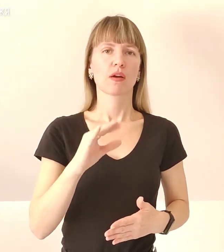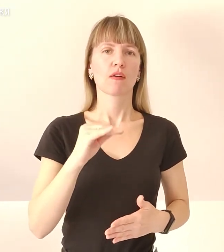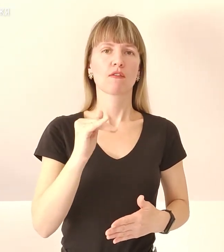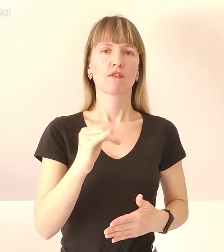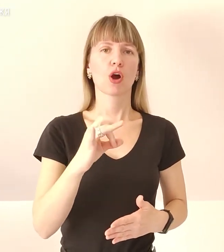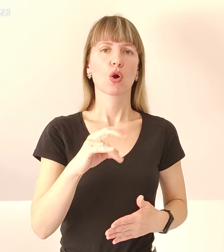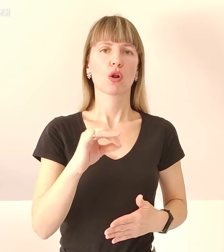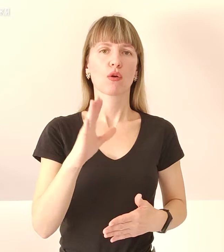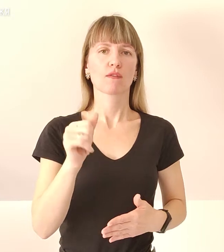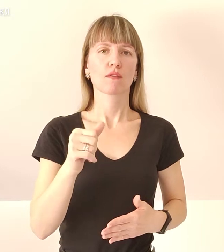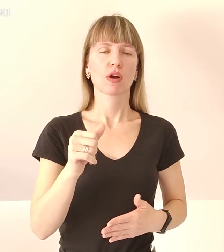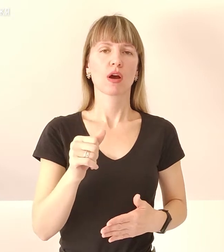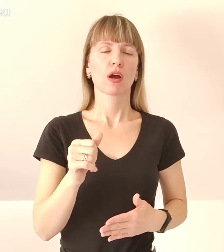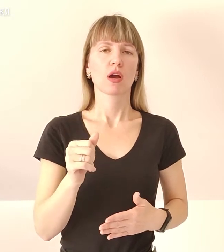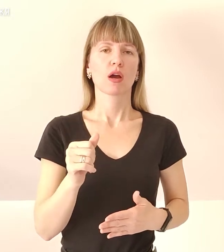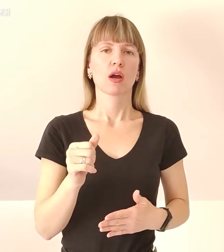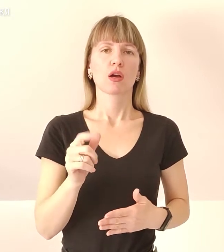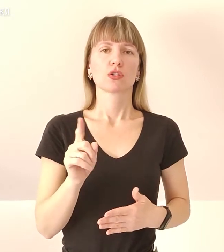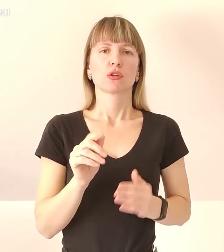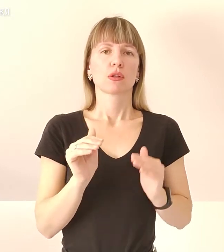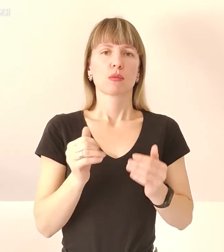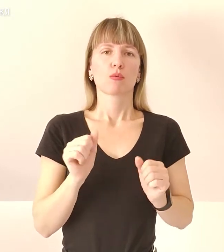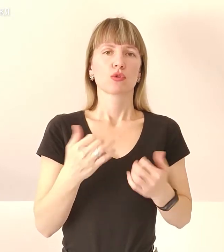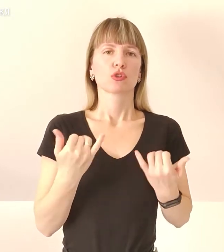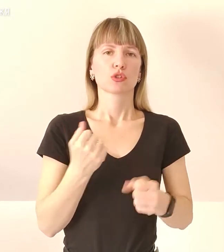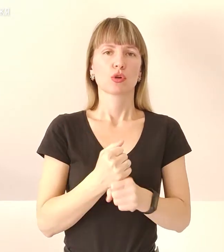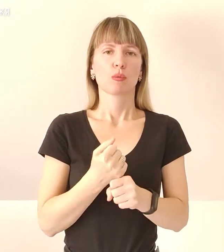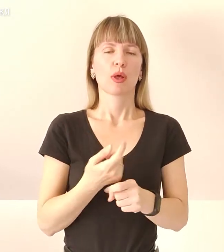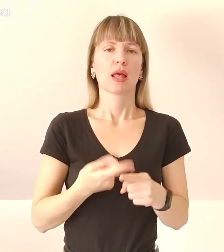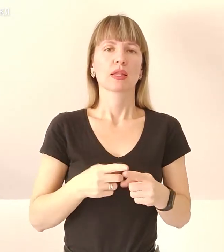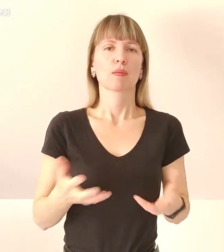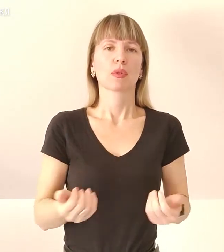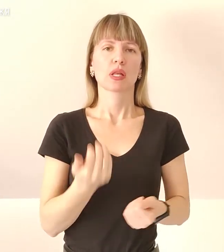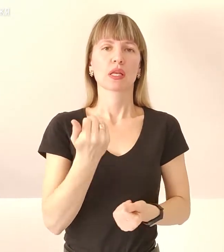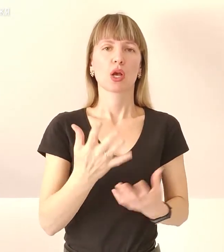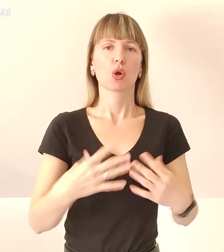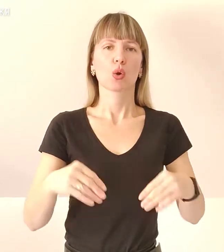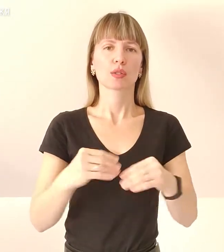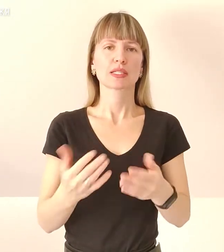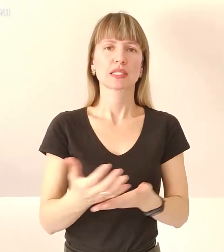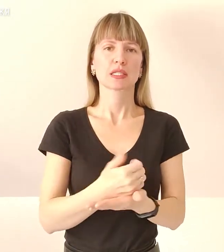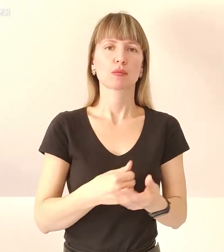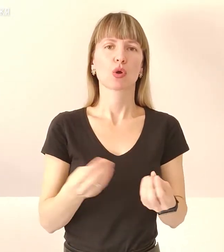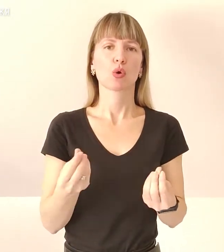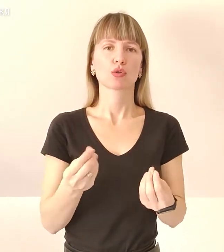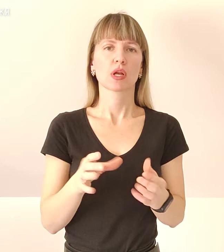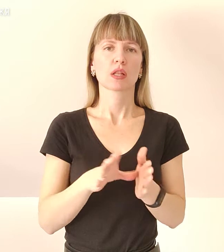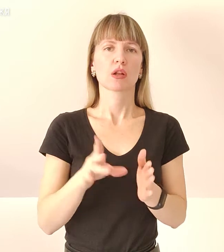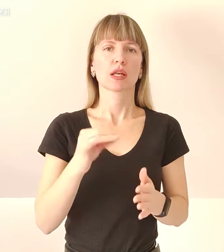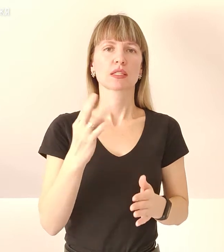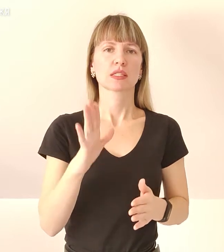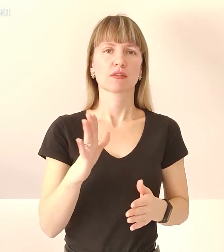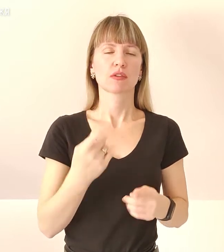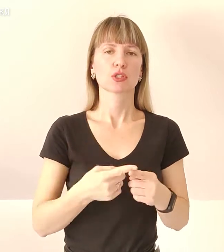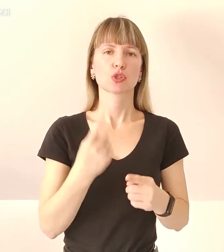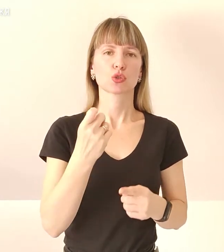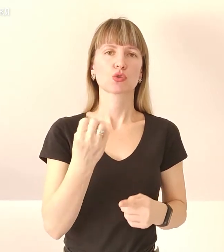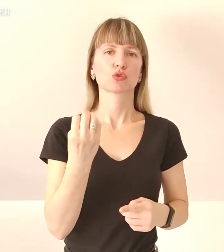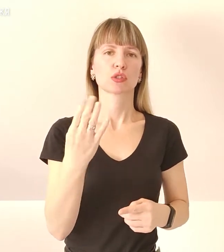Щонайменше, що ми зараз можемо зробити, підтримати їхні родини. Зібрані кошти енергодарців, а це 114 тисяч